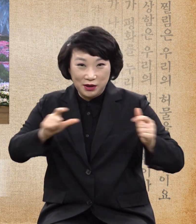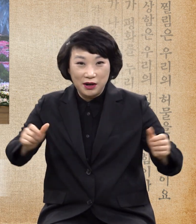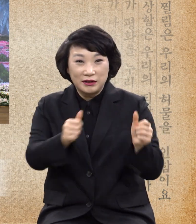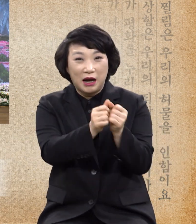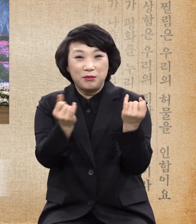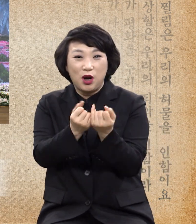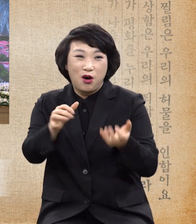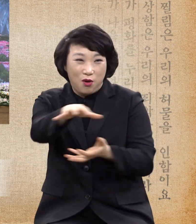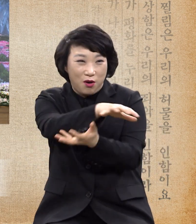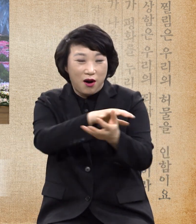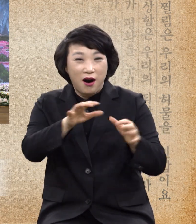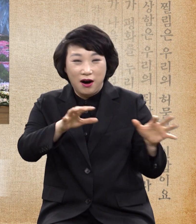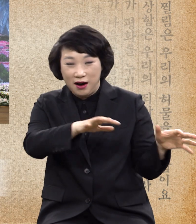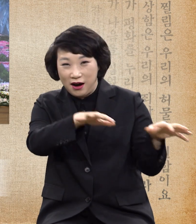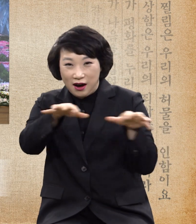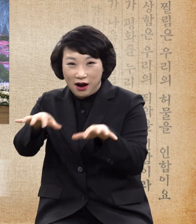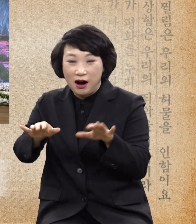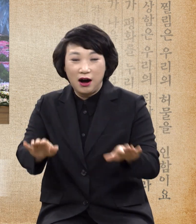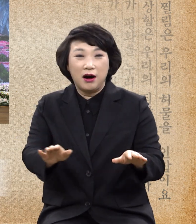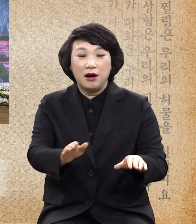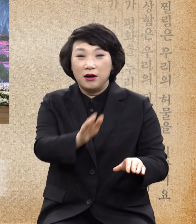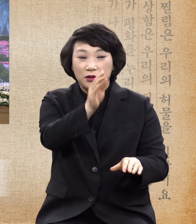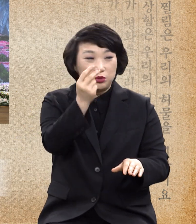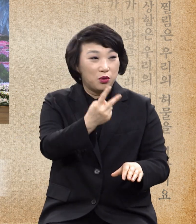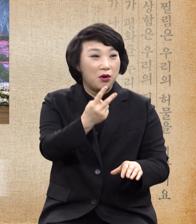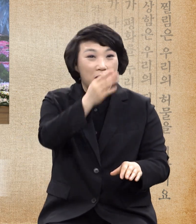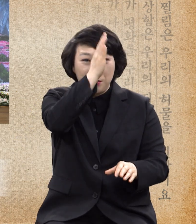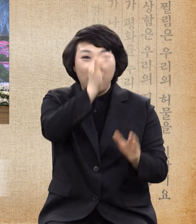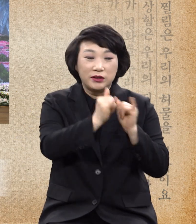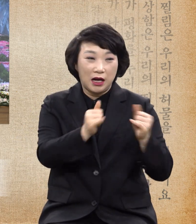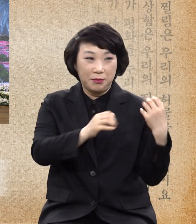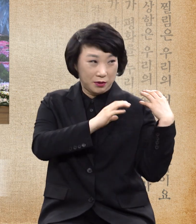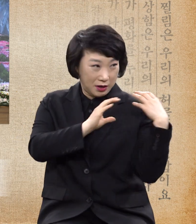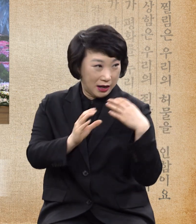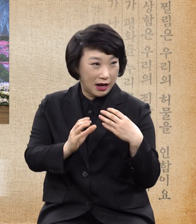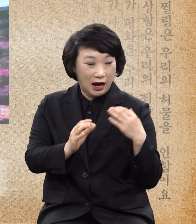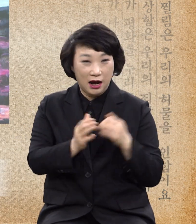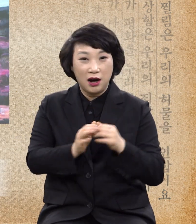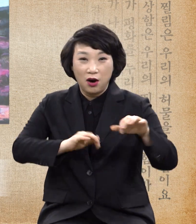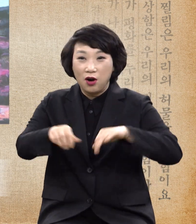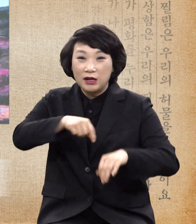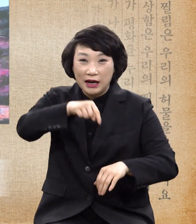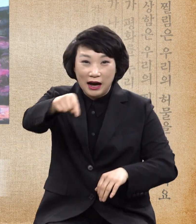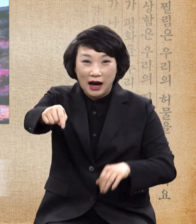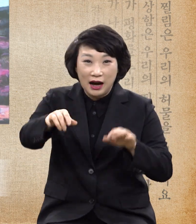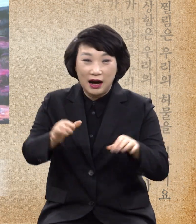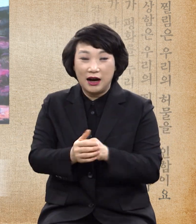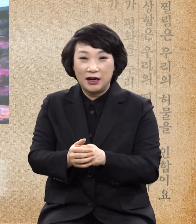심지어 병든 사람을 메고 거리에 나가 침대와